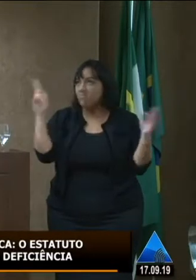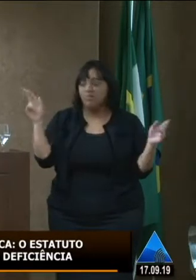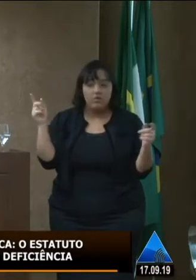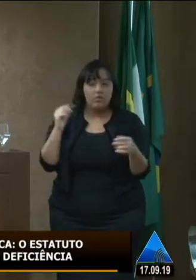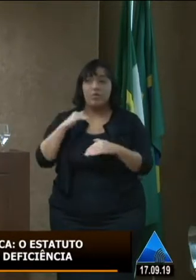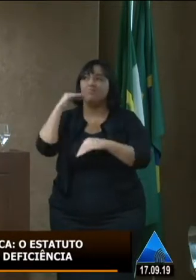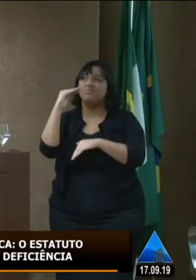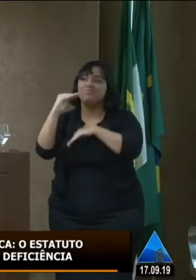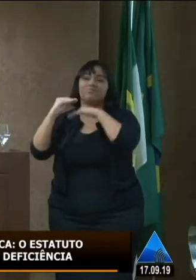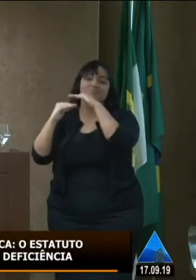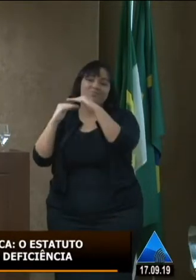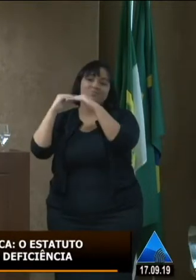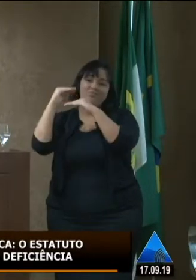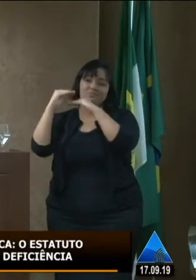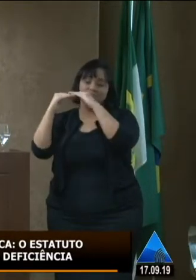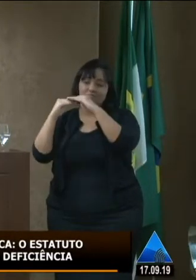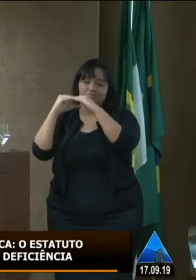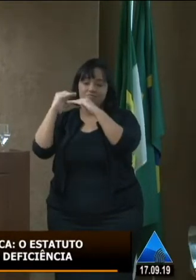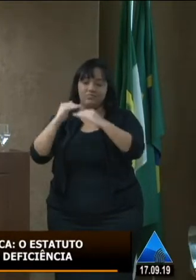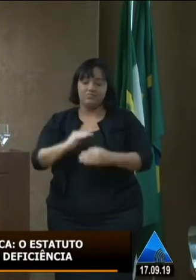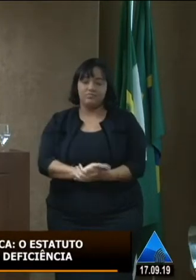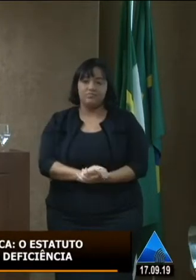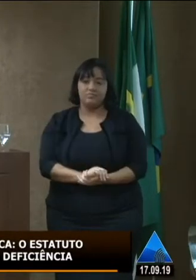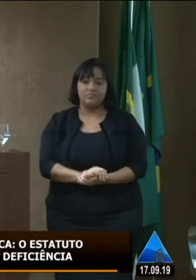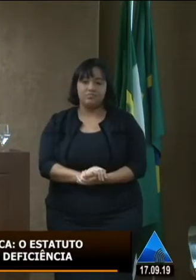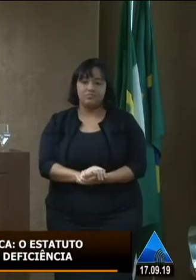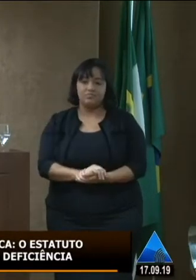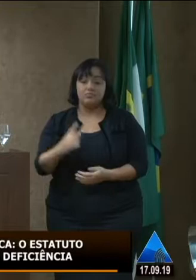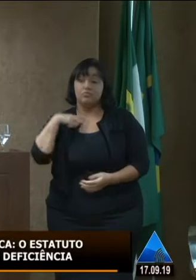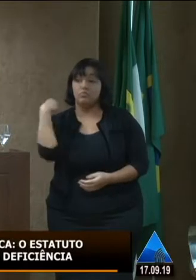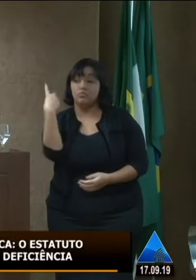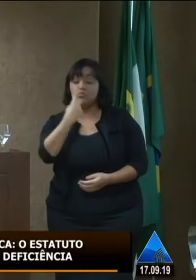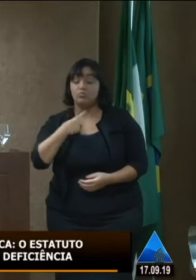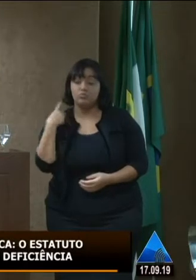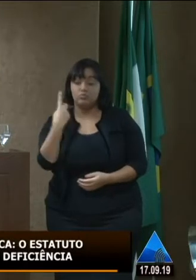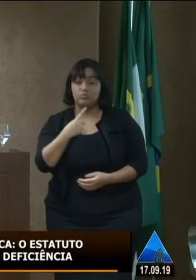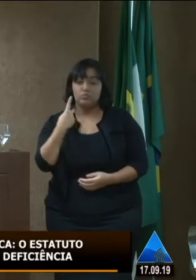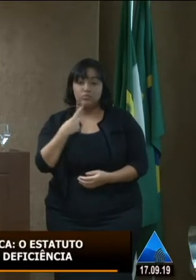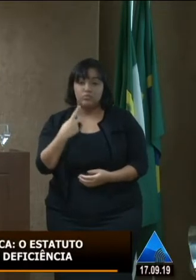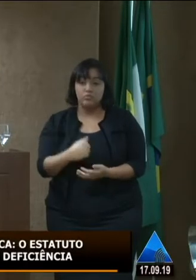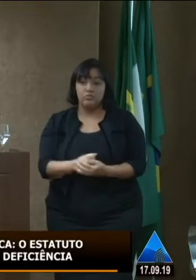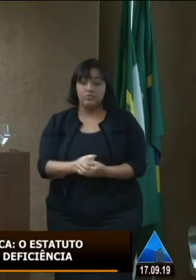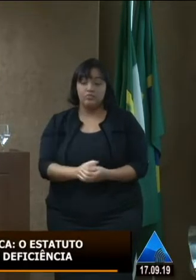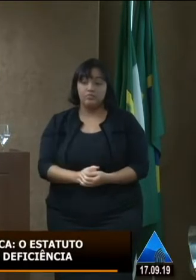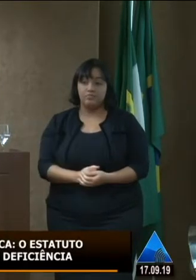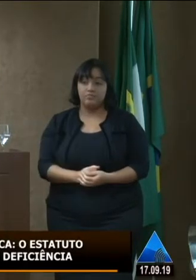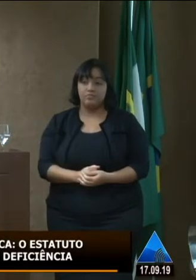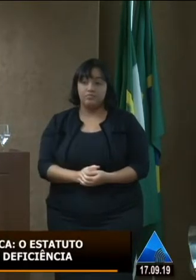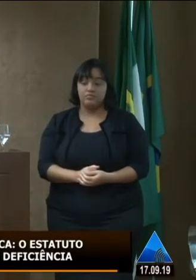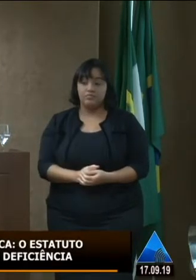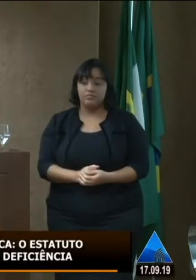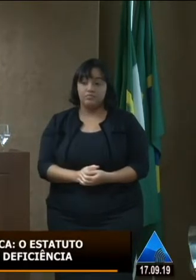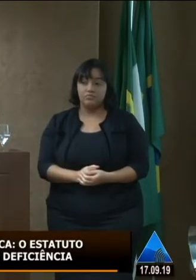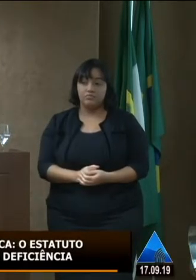construção social que nos levou a nos defrontarmos com